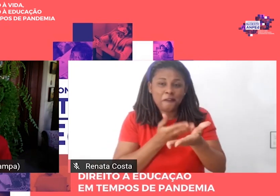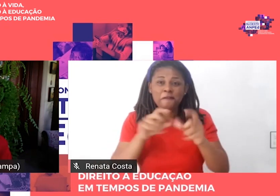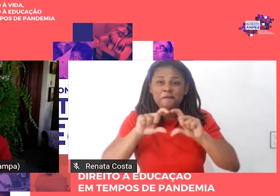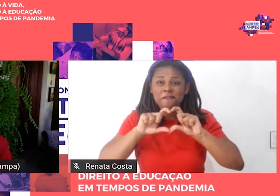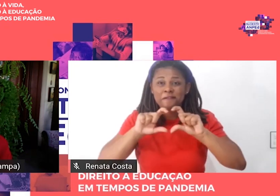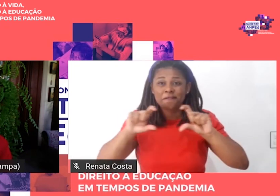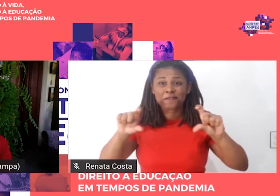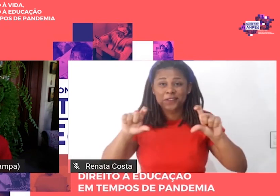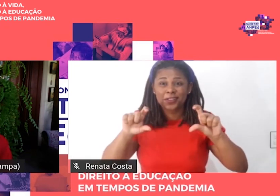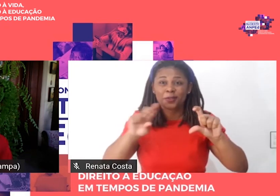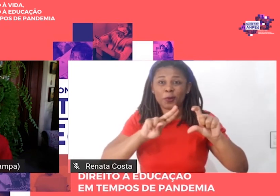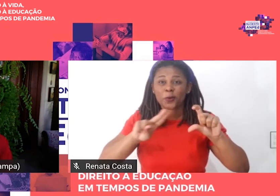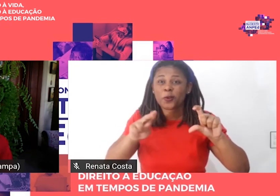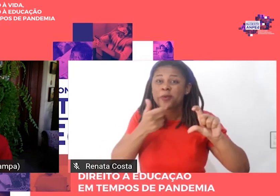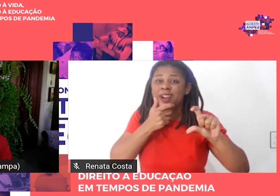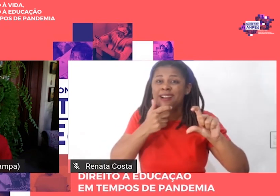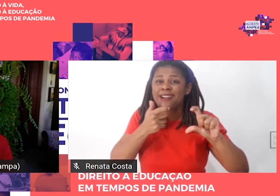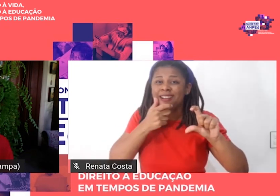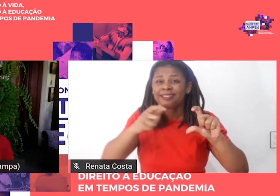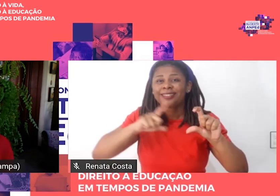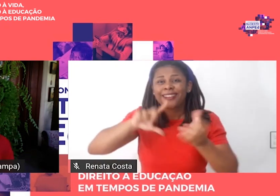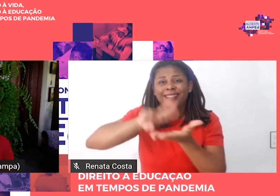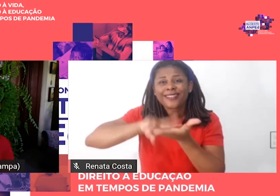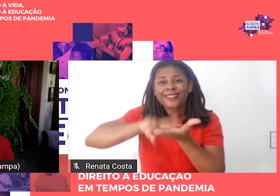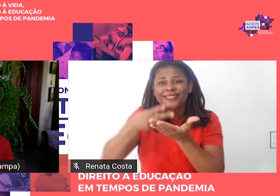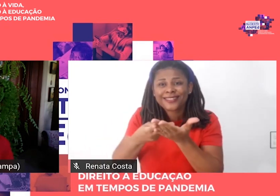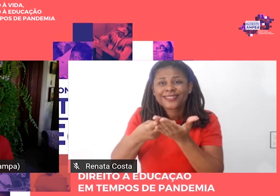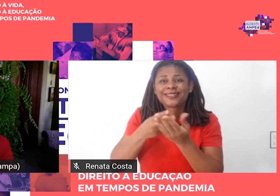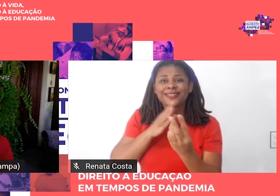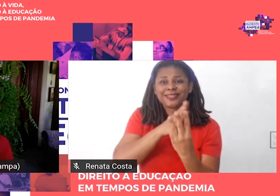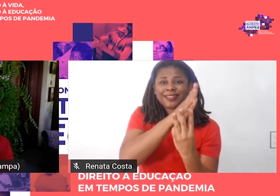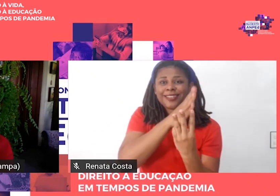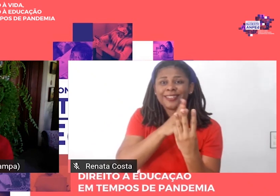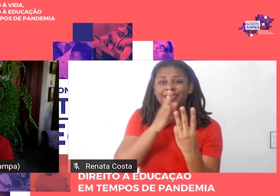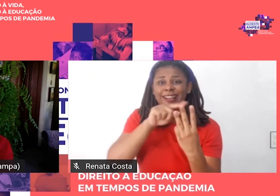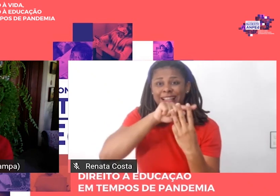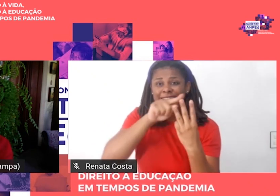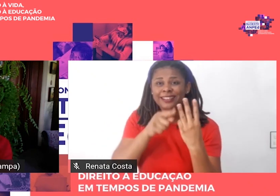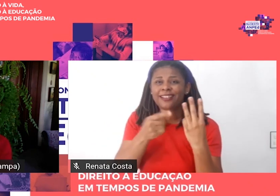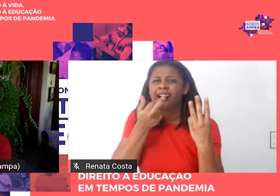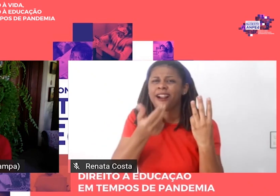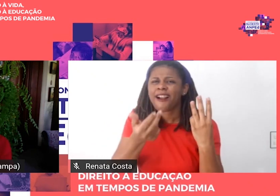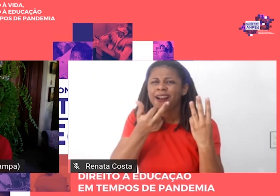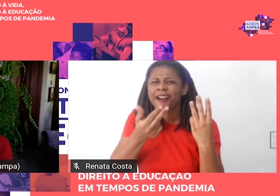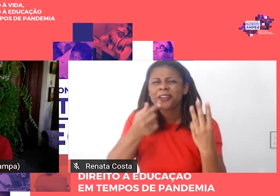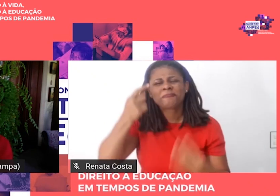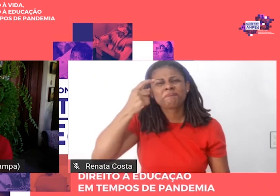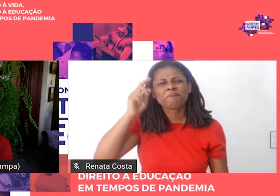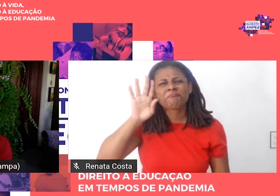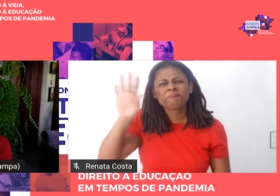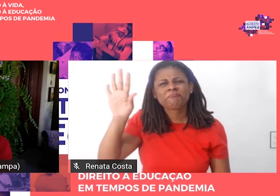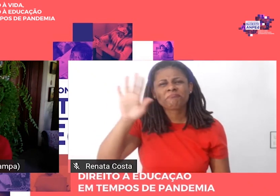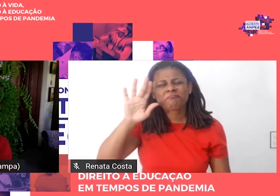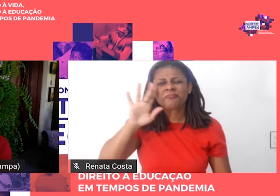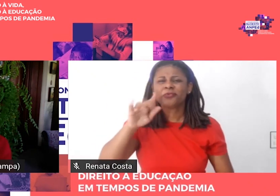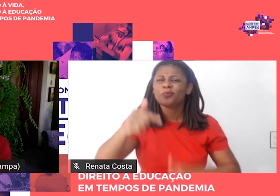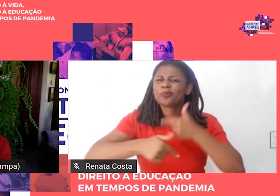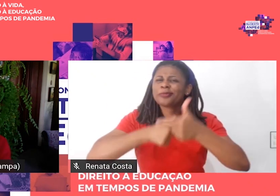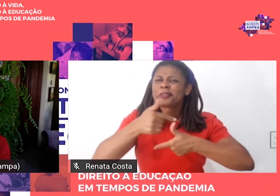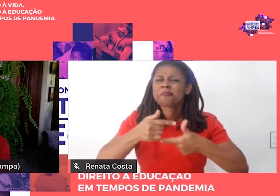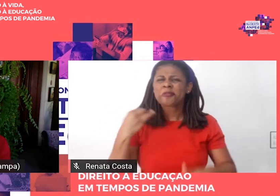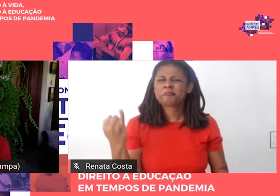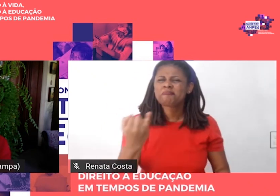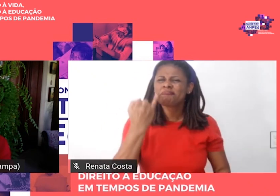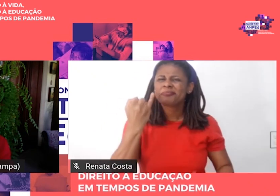três línguas, nós consideramos, assim, um trabalho extremamente importante e que abraçamos com muito